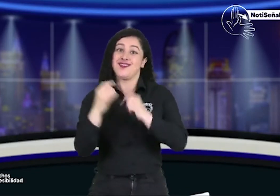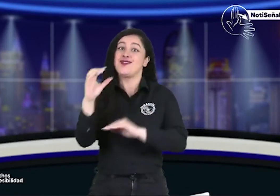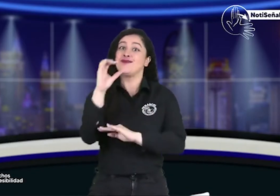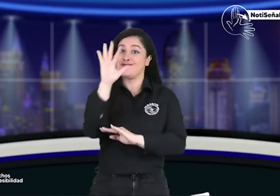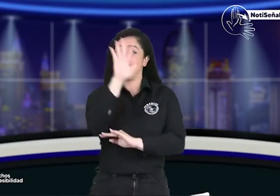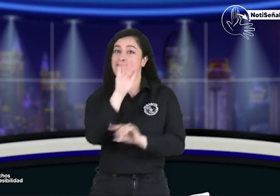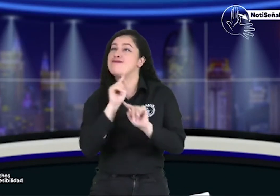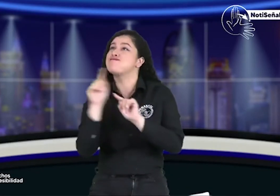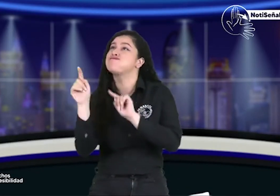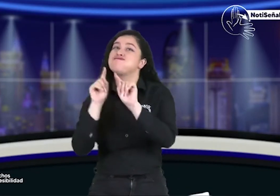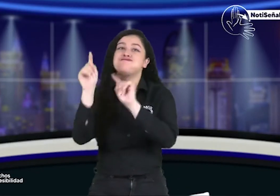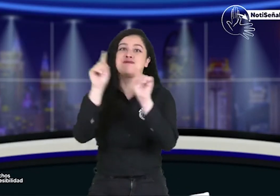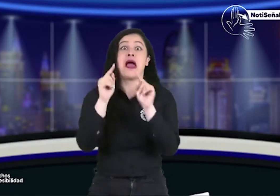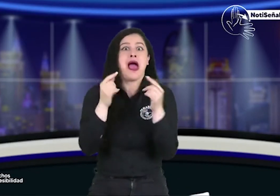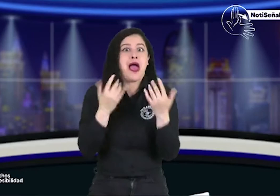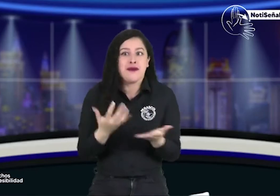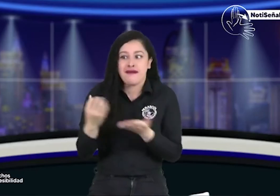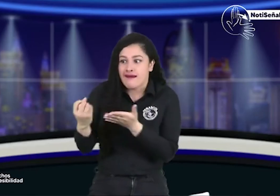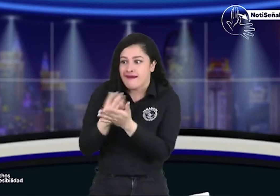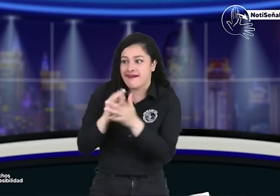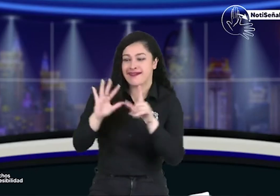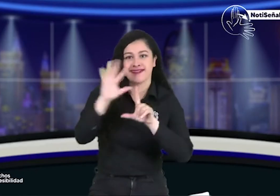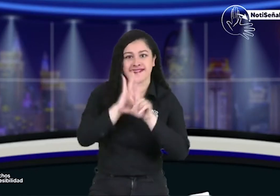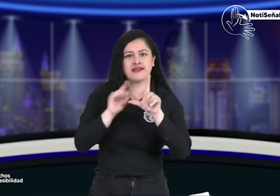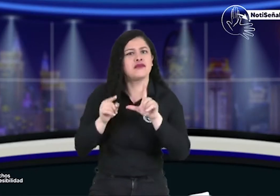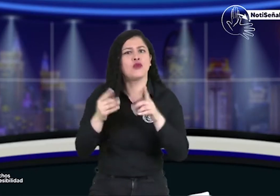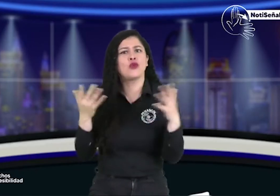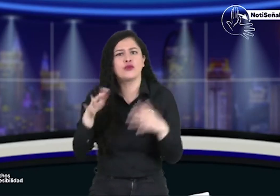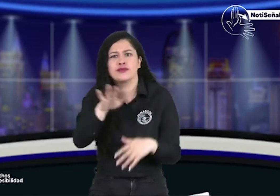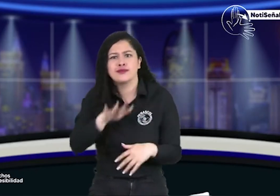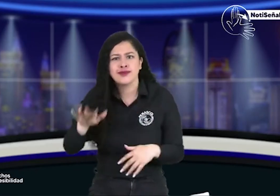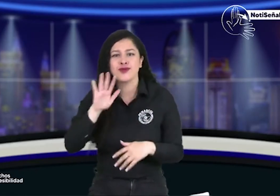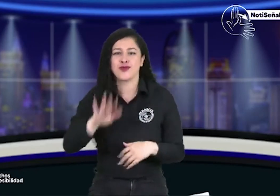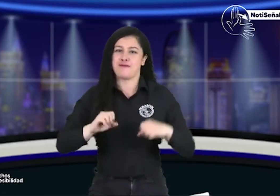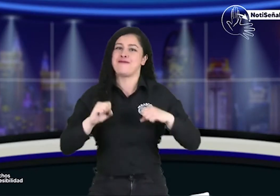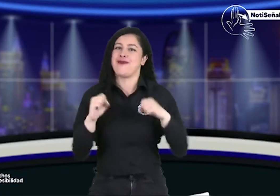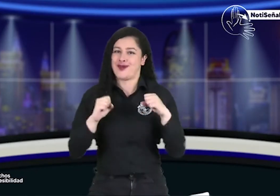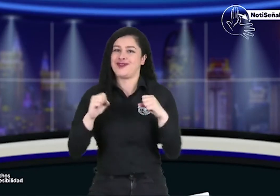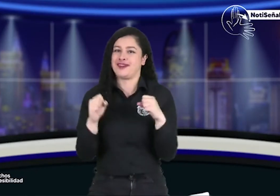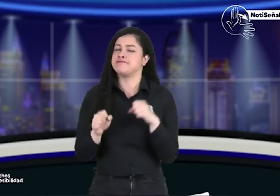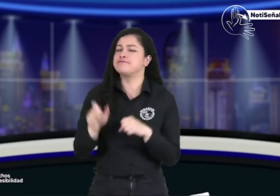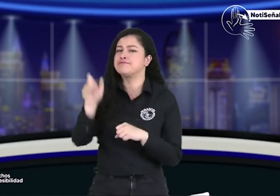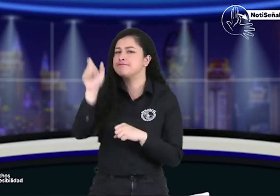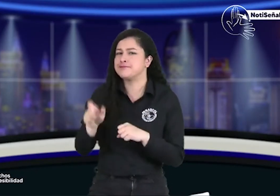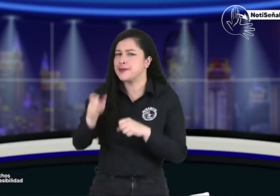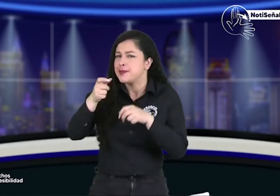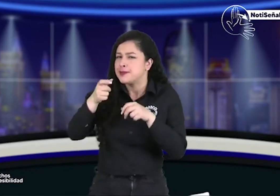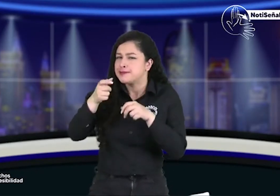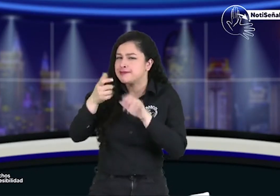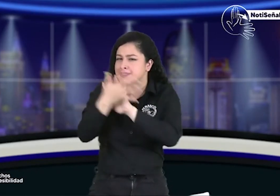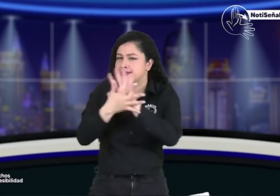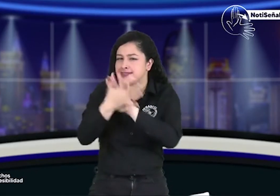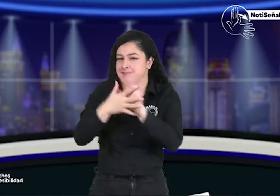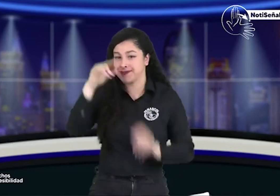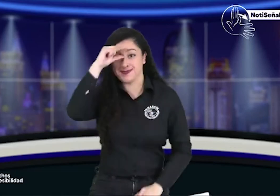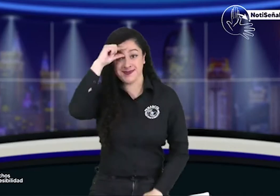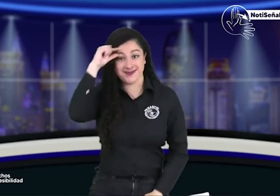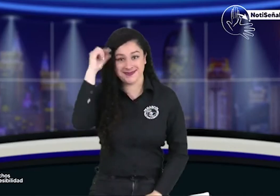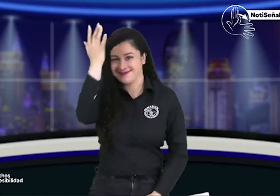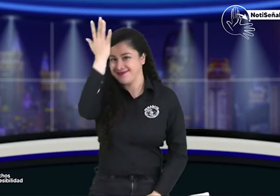continuamos con un emprendedor sordo de Colombia él nos ha enviado su video es de la ciudad de Bogotá y su seña es